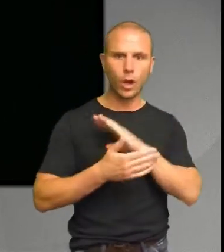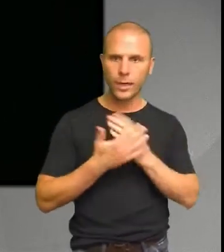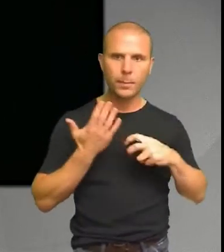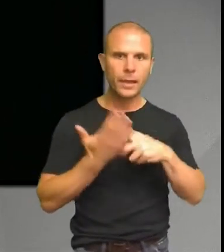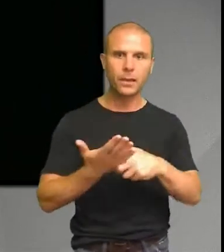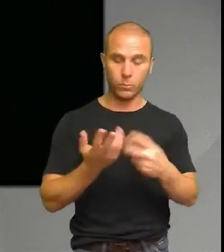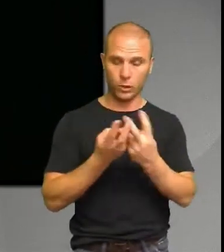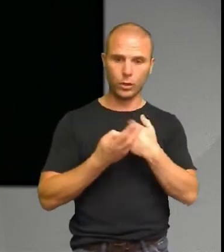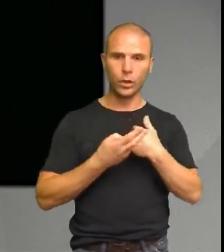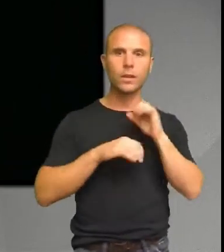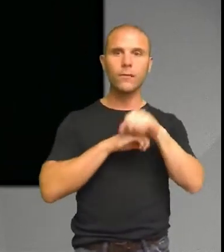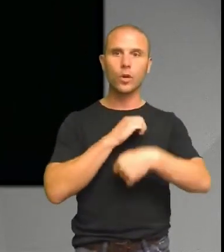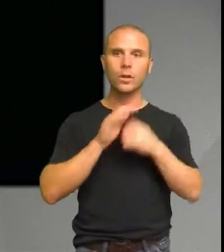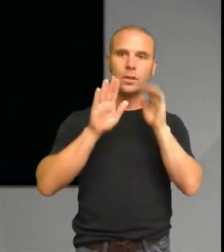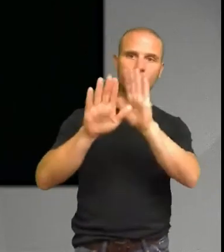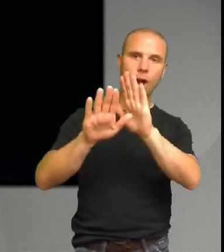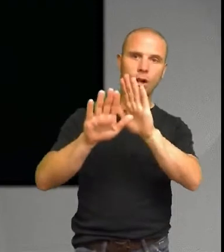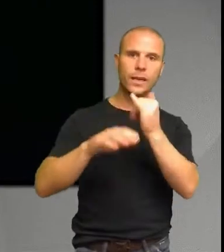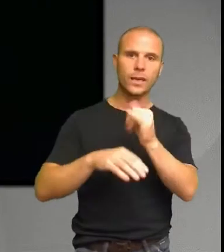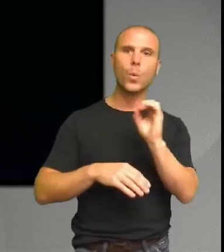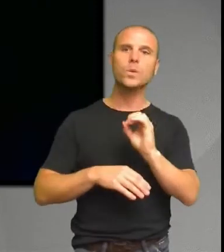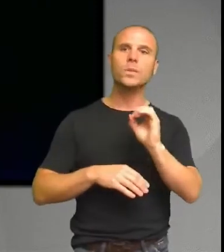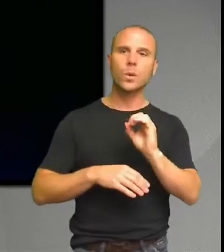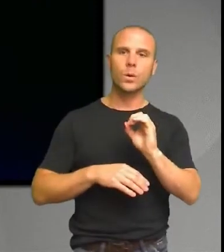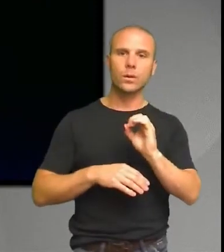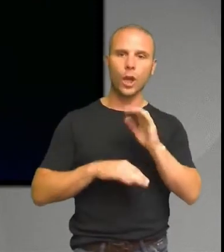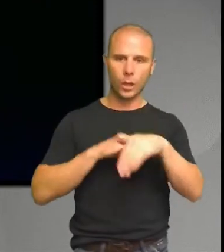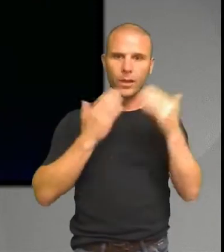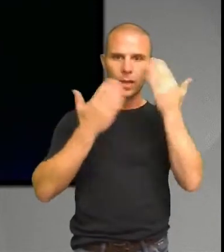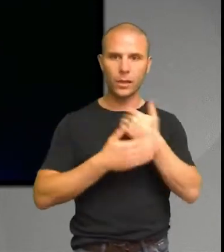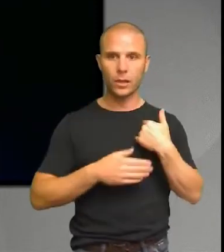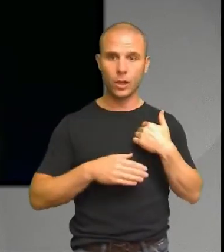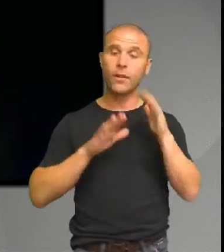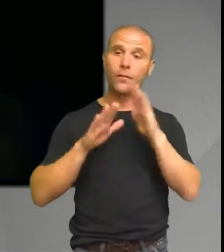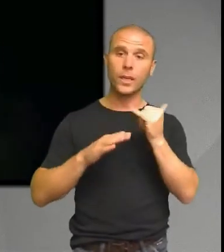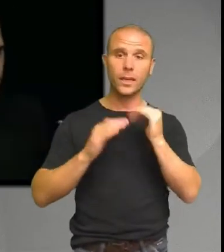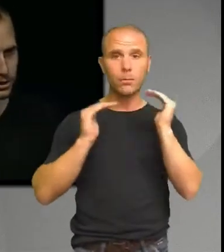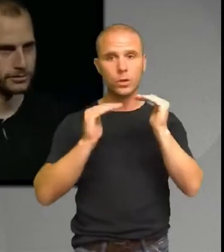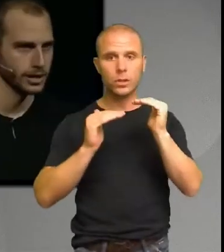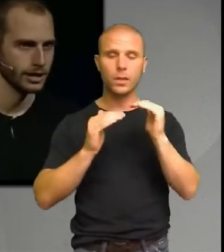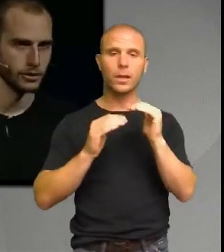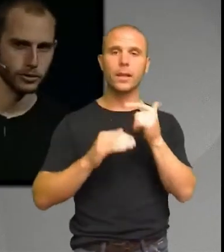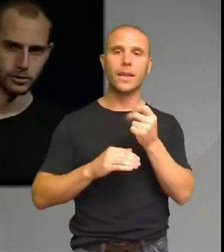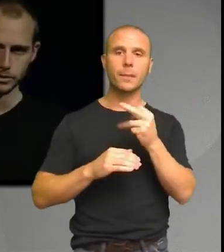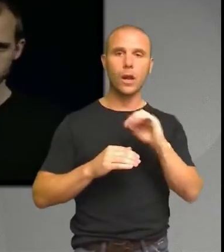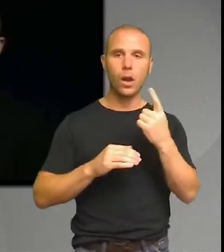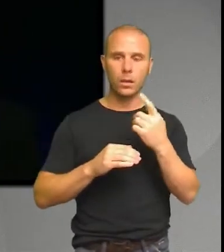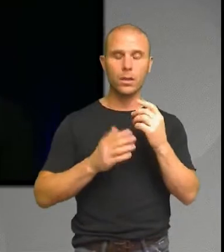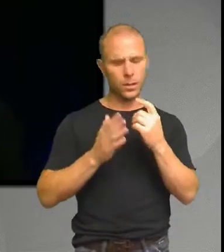Oslo över natten. Och jag fick stanna i bussterminalen, vilket var tur för att det är minusgrader. Men